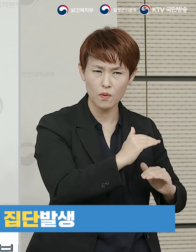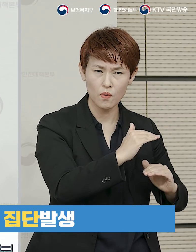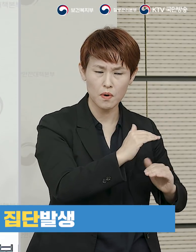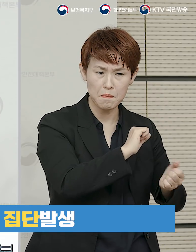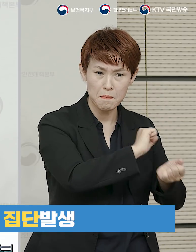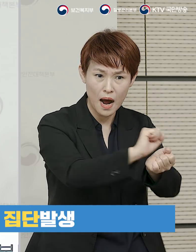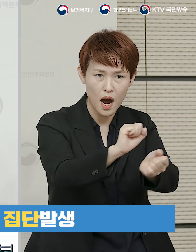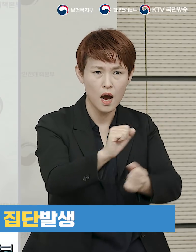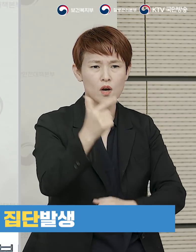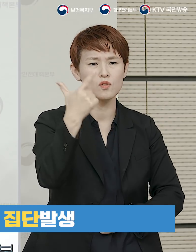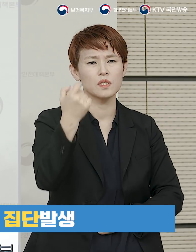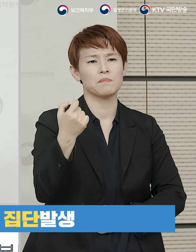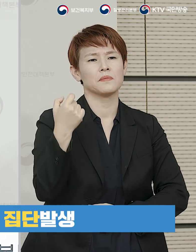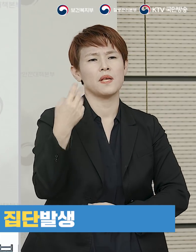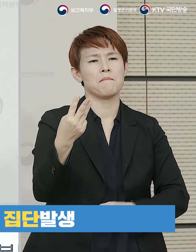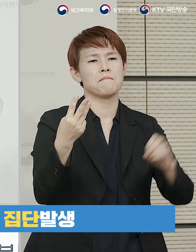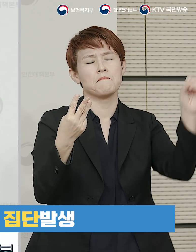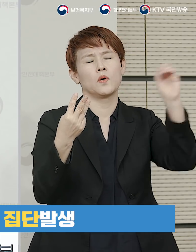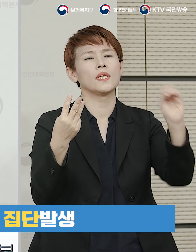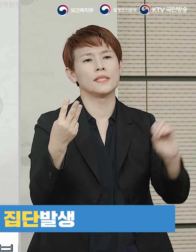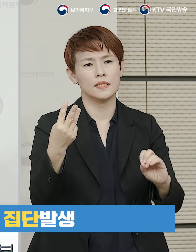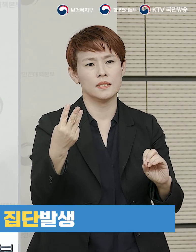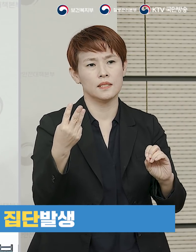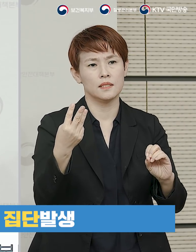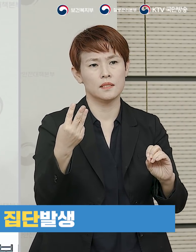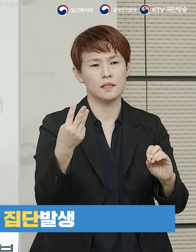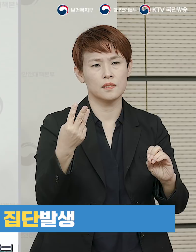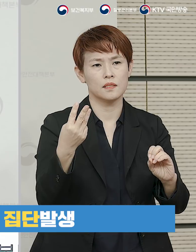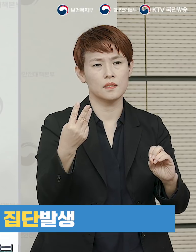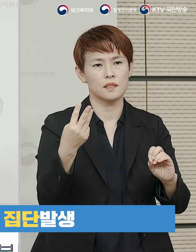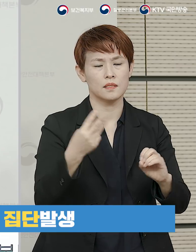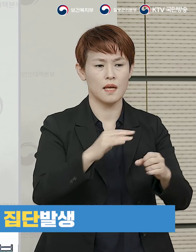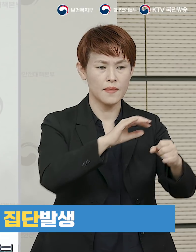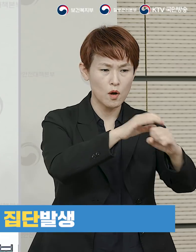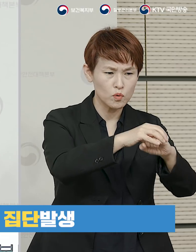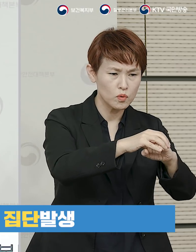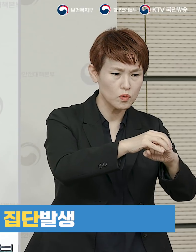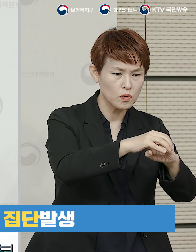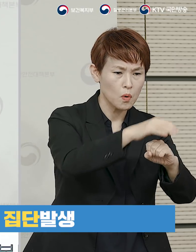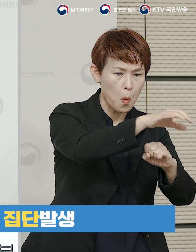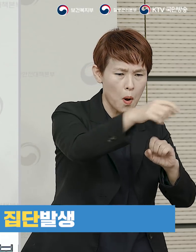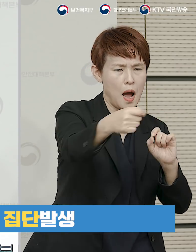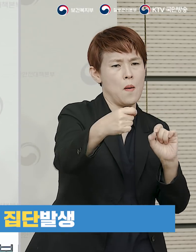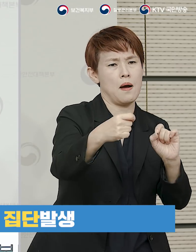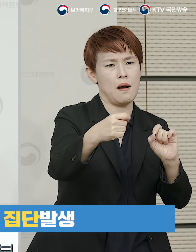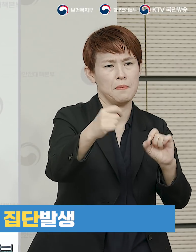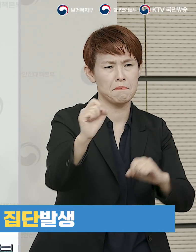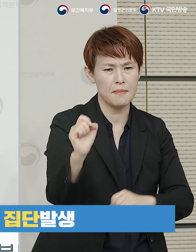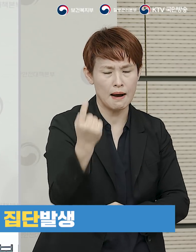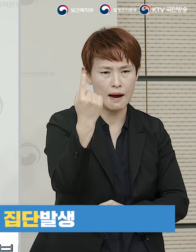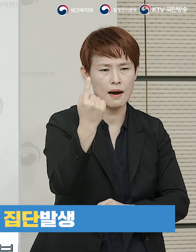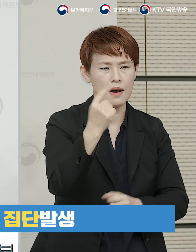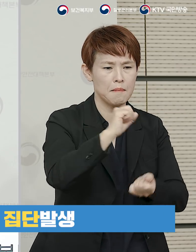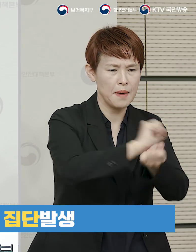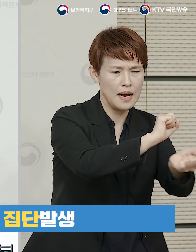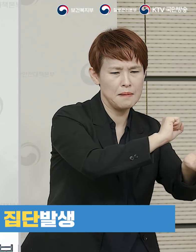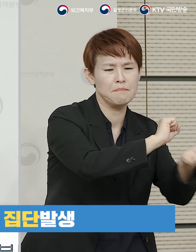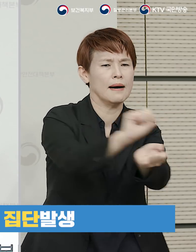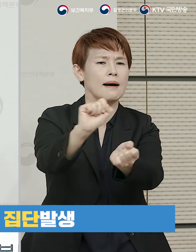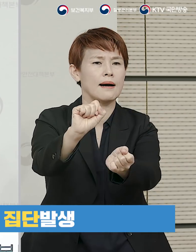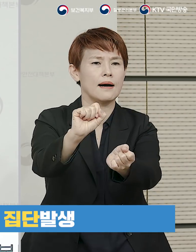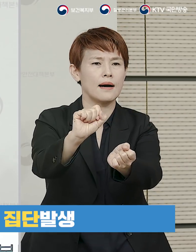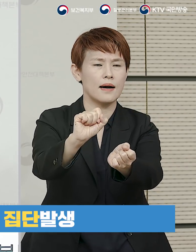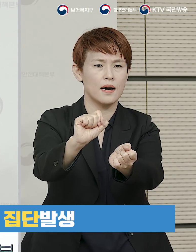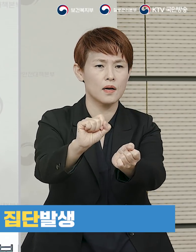감염이 63%인 것으로 분석되고 있으며 대구와의 지리적 인접으로 인하여 2차 감염을 통한